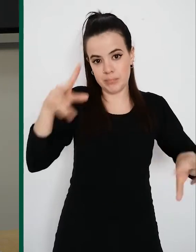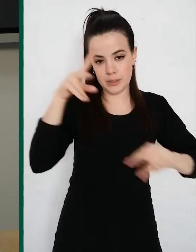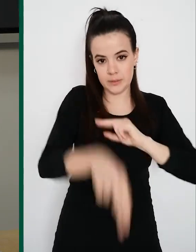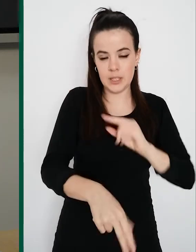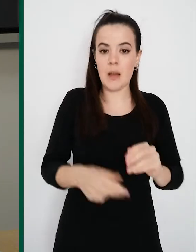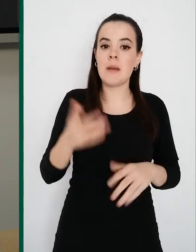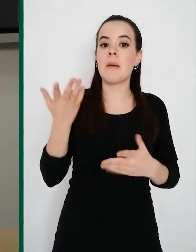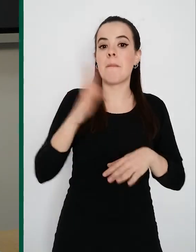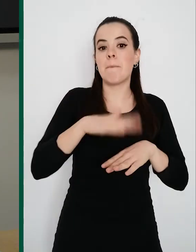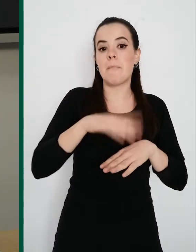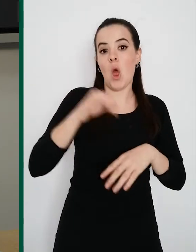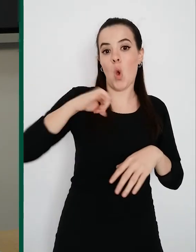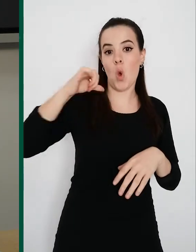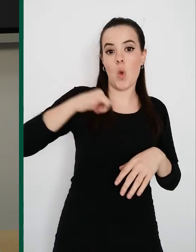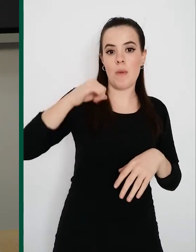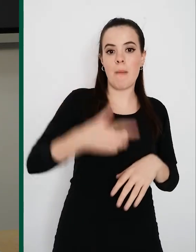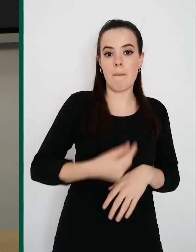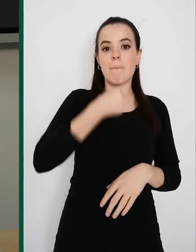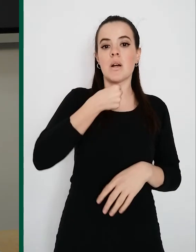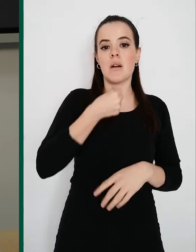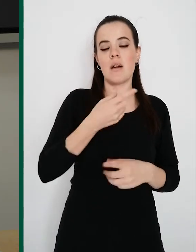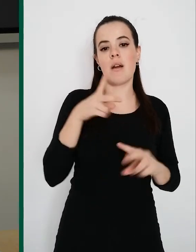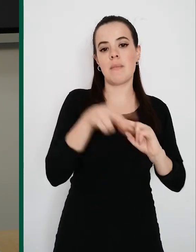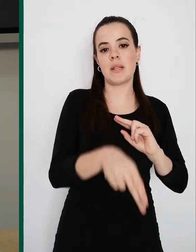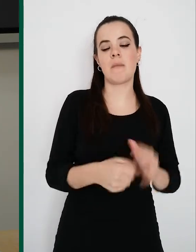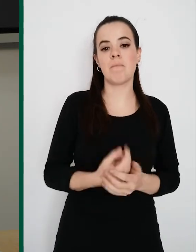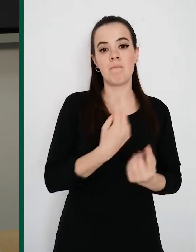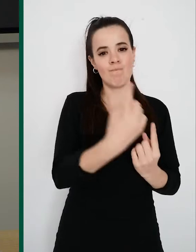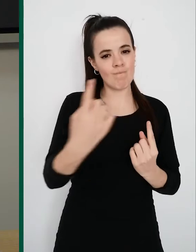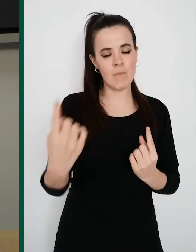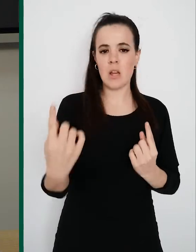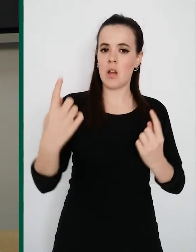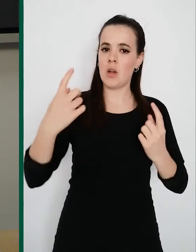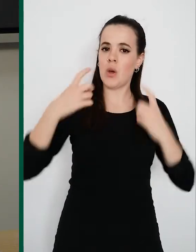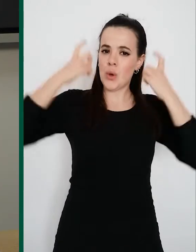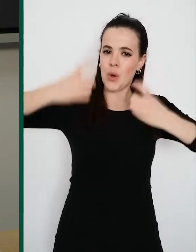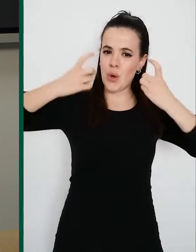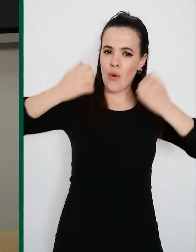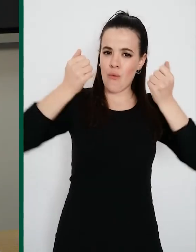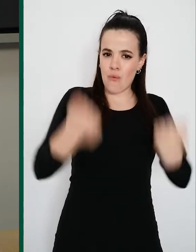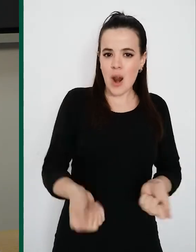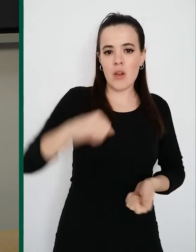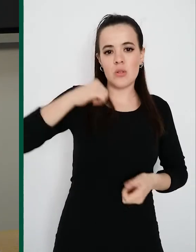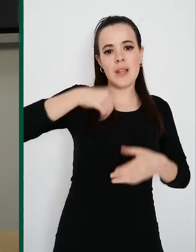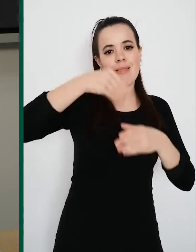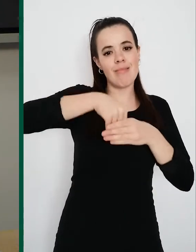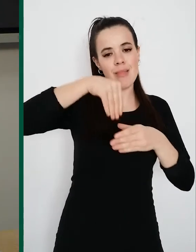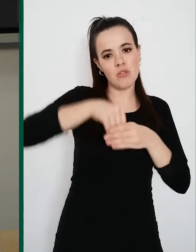hospitalarios. Todos y cada uno de nosotros nos estamos dejando la piel en los centros de salud y en los hospitales. Los riojanos pueden